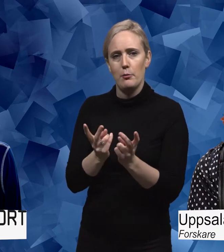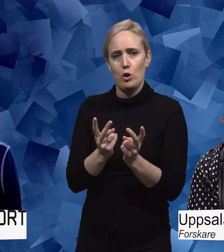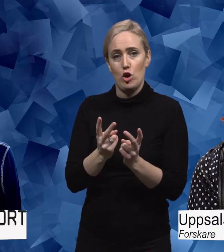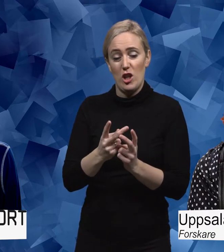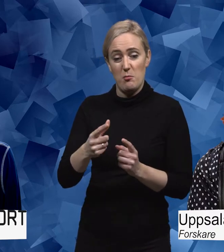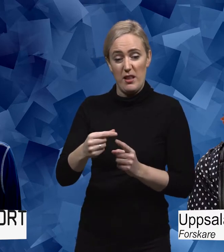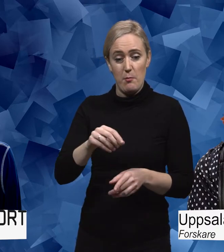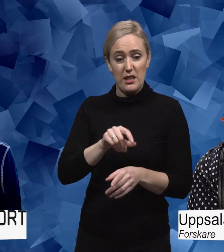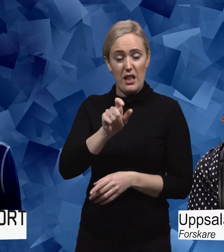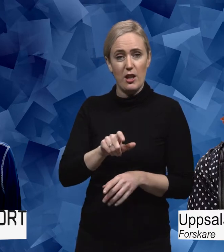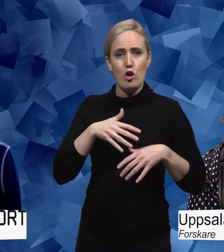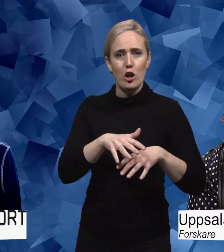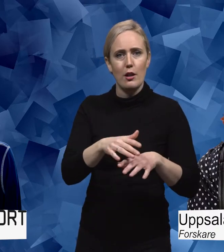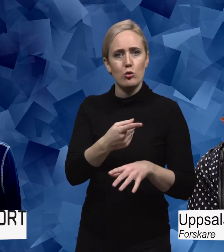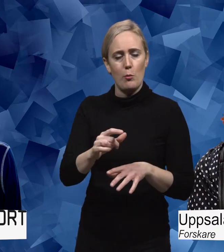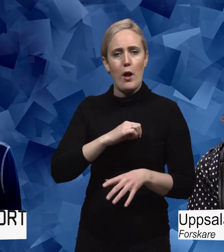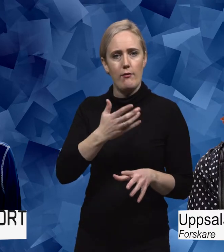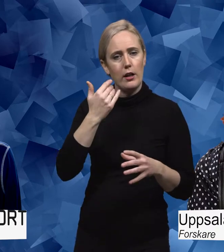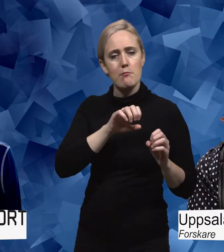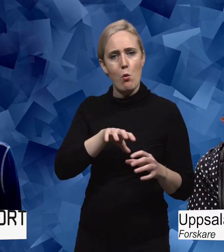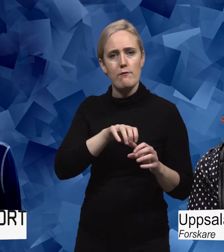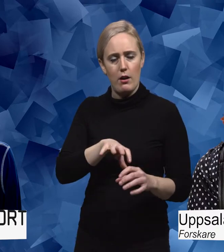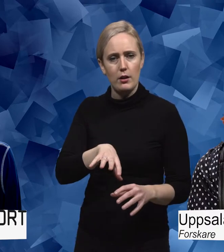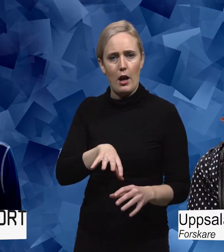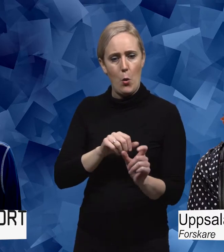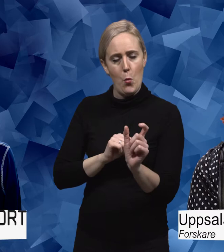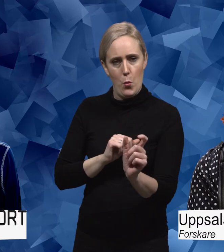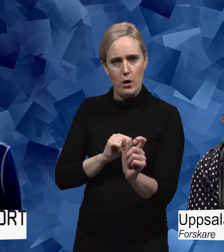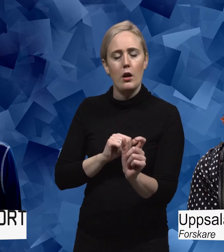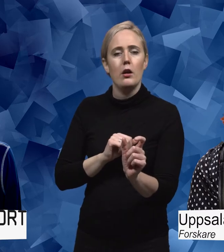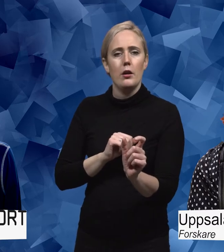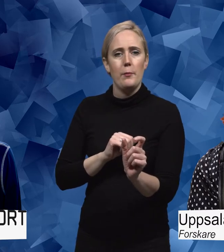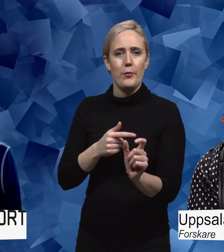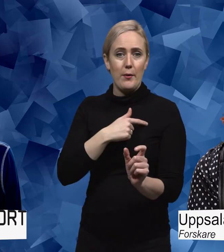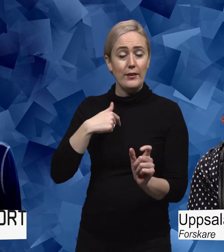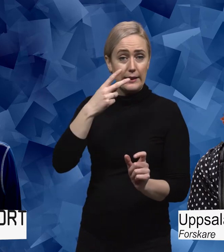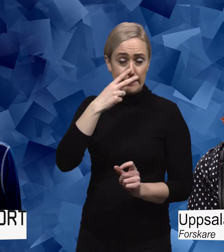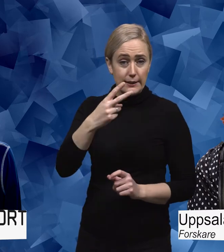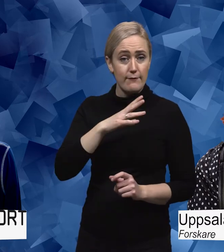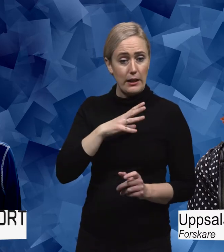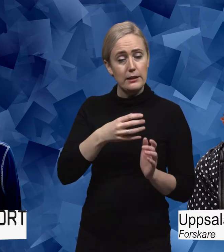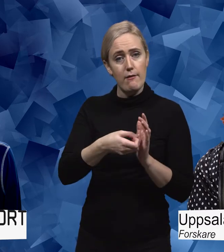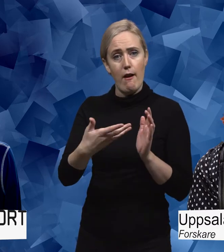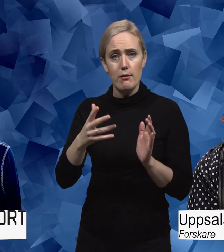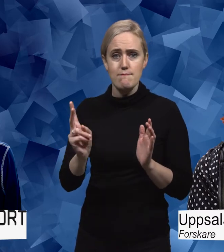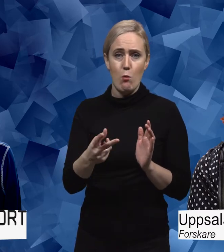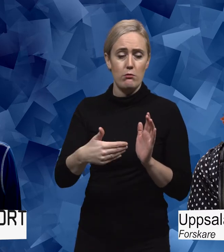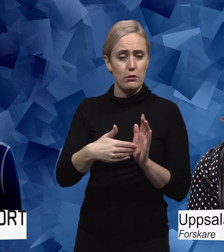egentligen vad det leder till. Men det vi har sett är att det kan ge effekter på både vård,